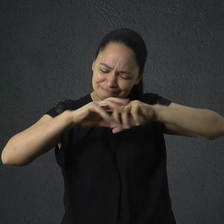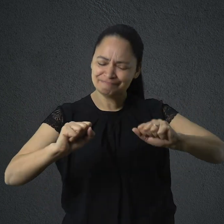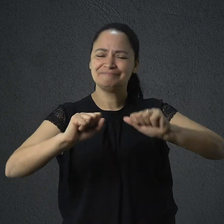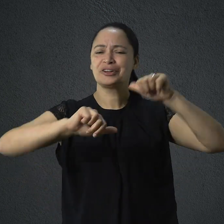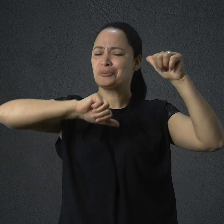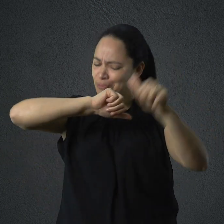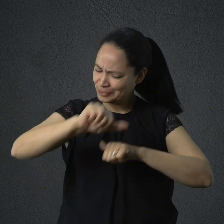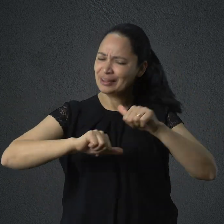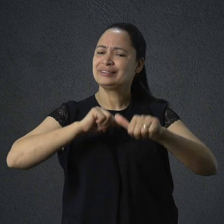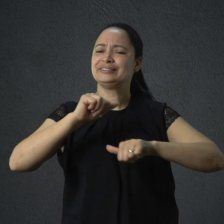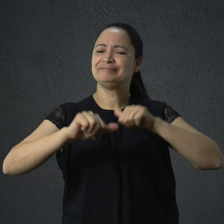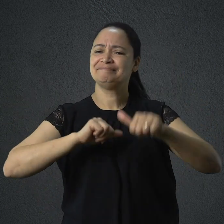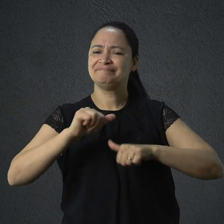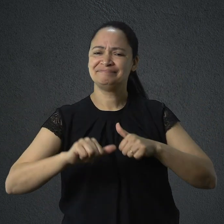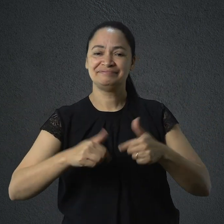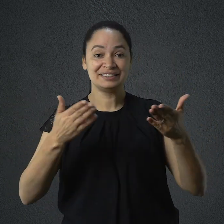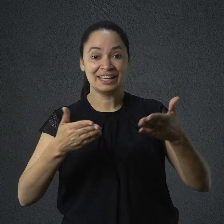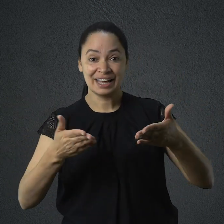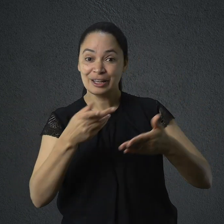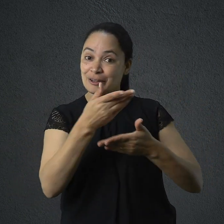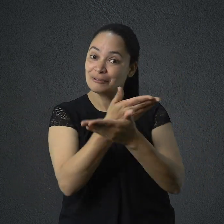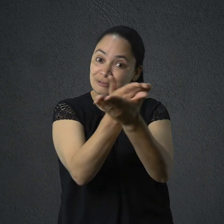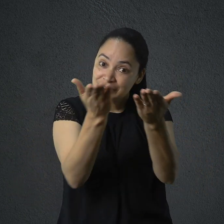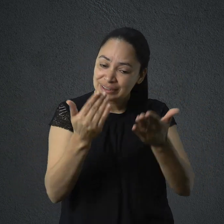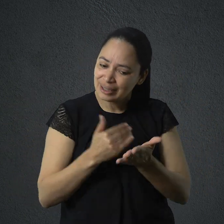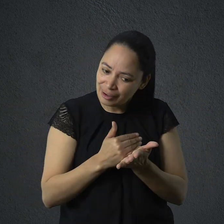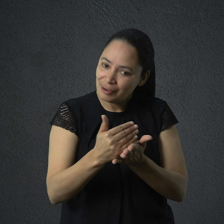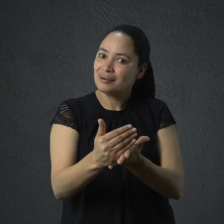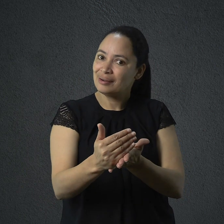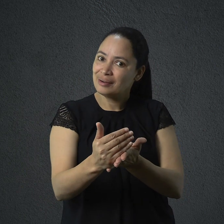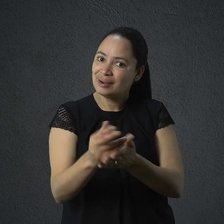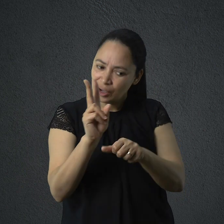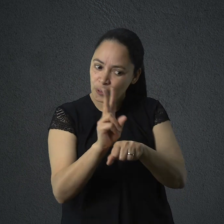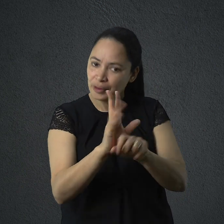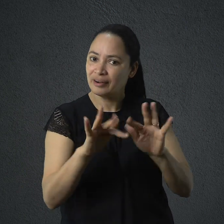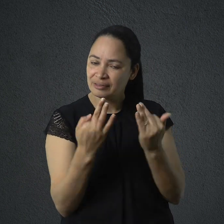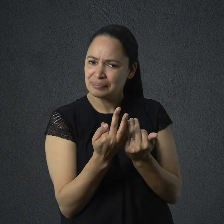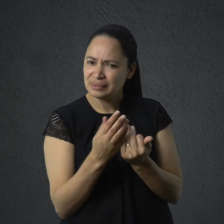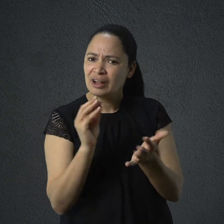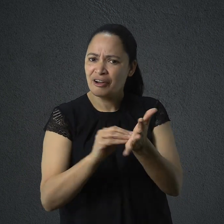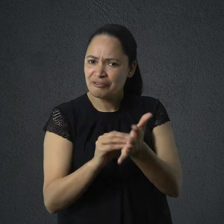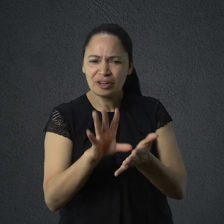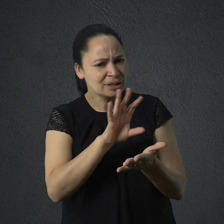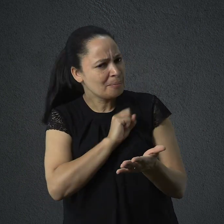restaurada. E aqui entra o seu papel como defensor dela. Se ainda lhe falta amor para isso,